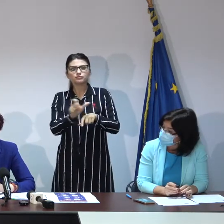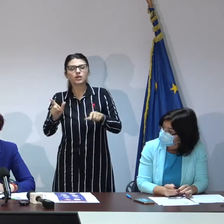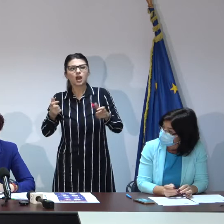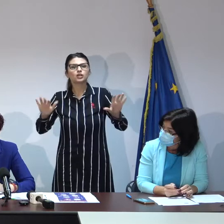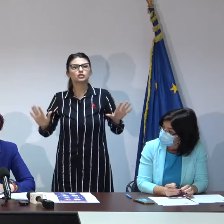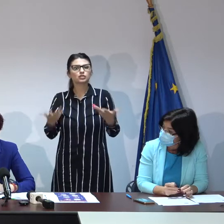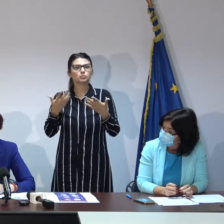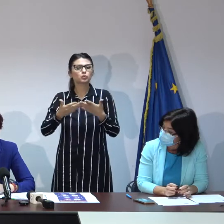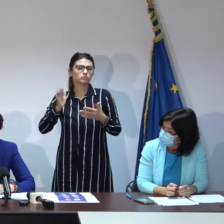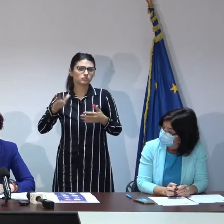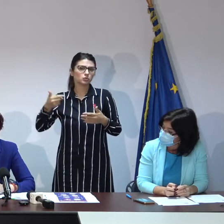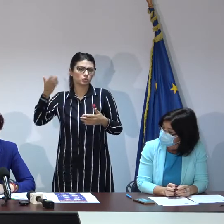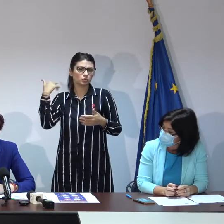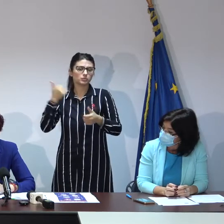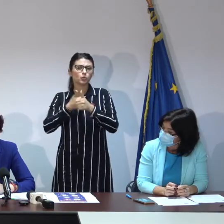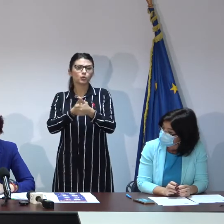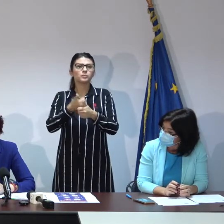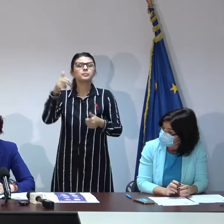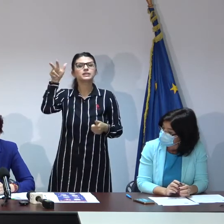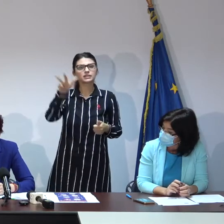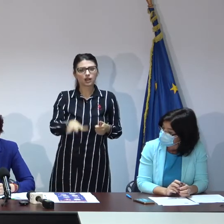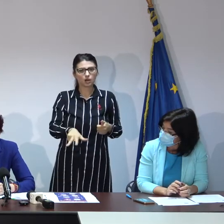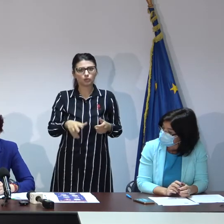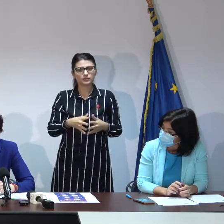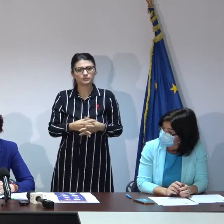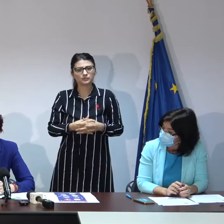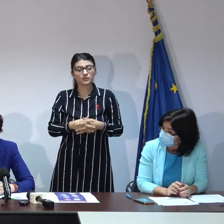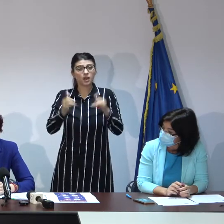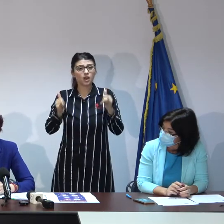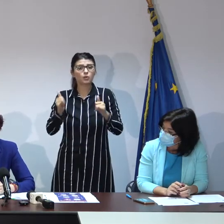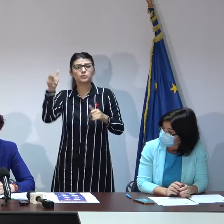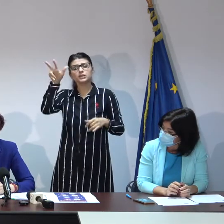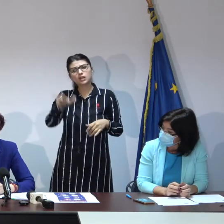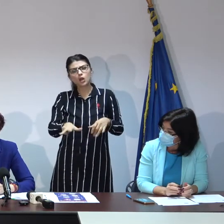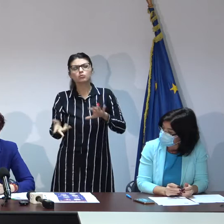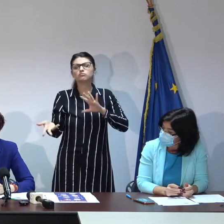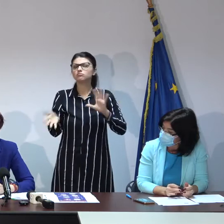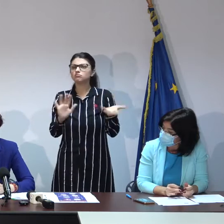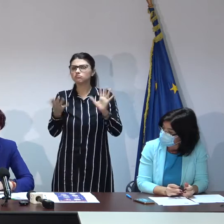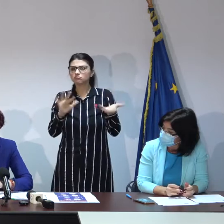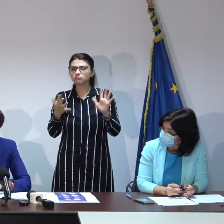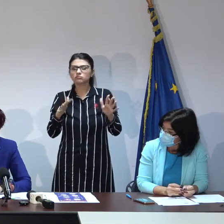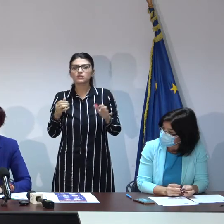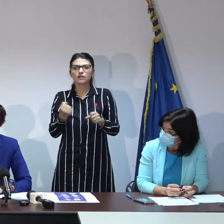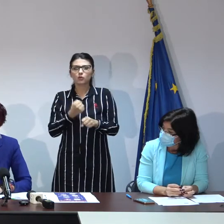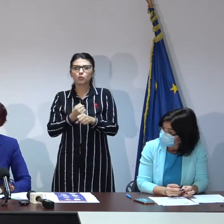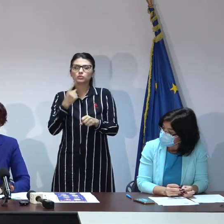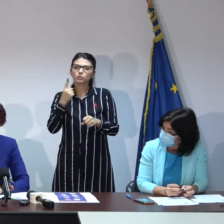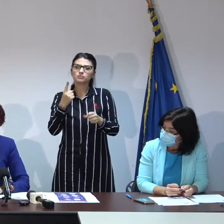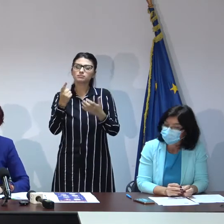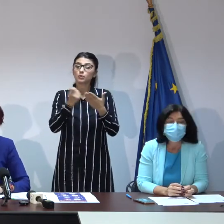început în urmă cu trei luni de zile. Acum trei luni și ceva de zile am inițiat în